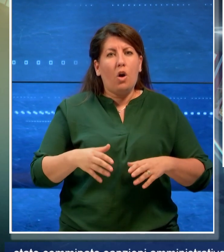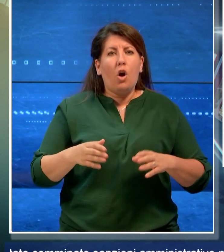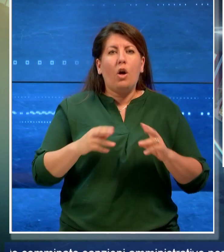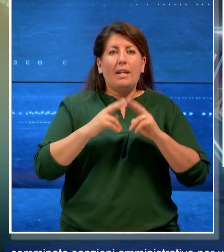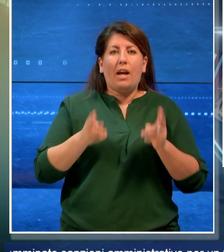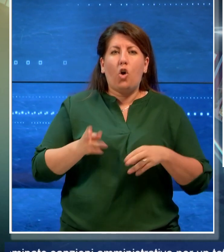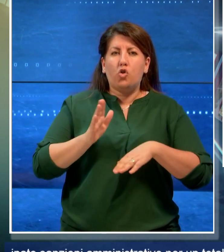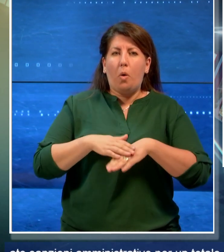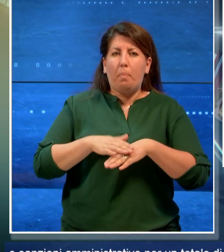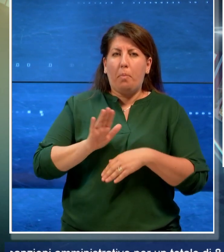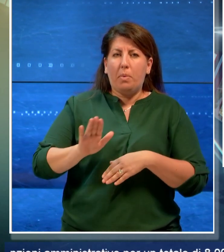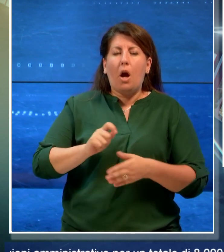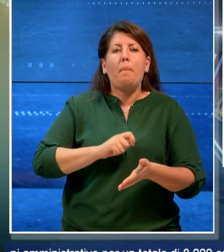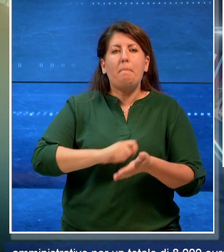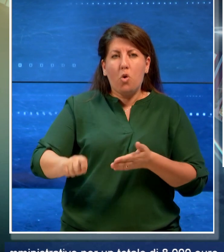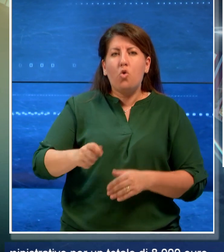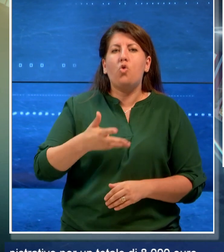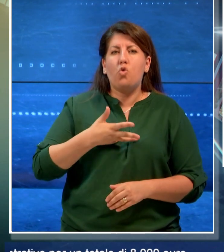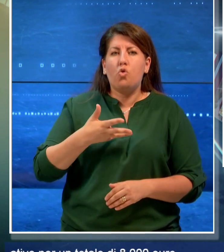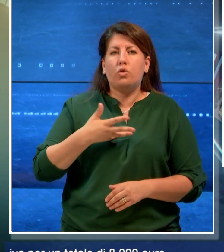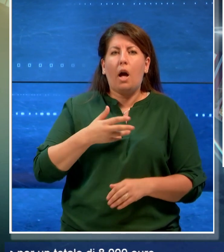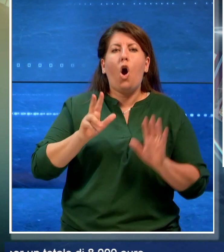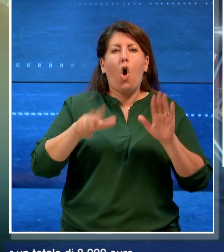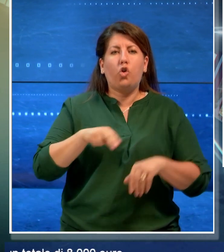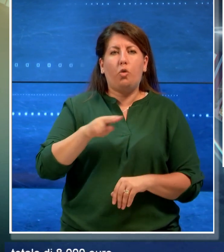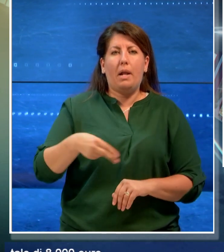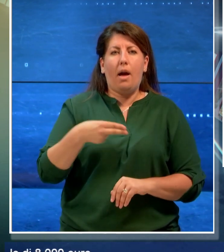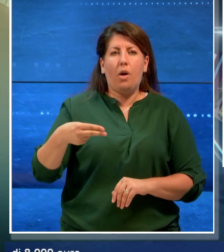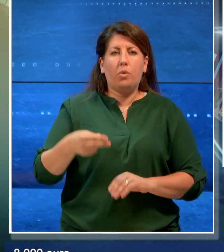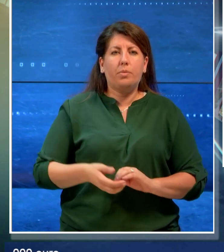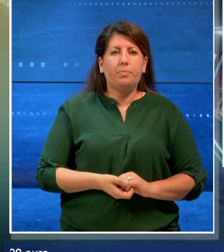negozio, una multa di 8.000 euro.